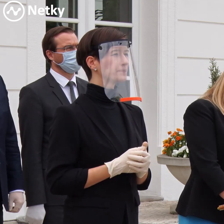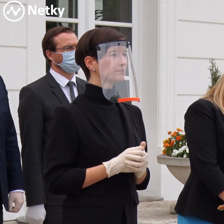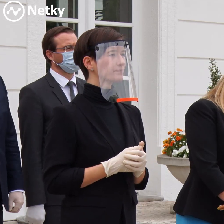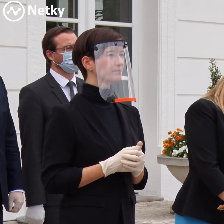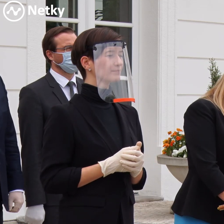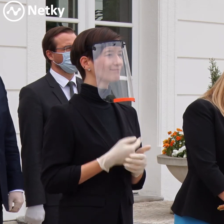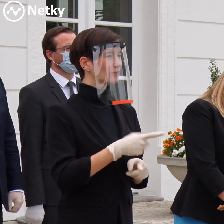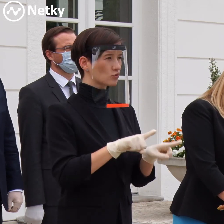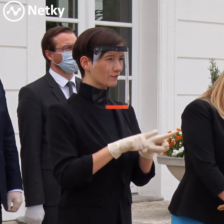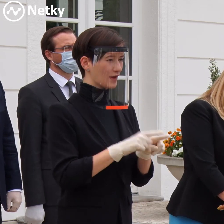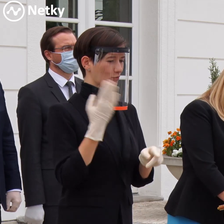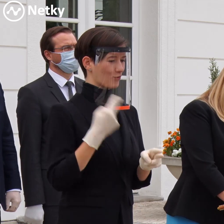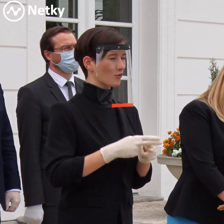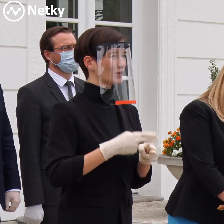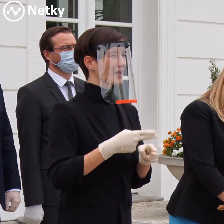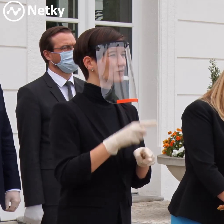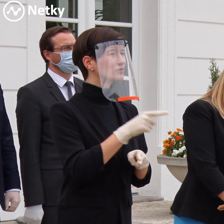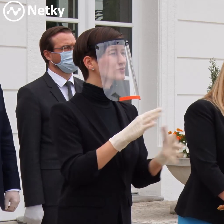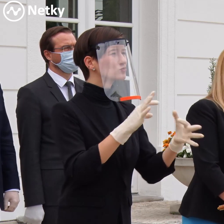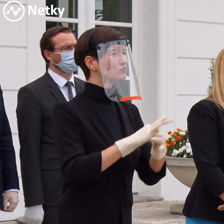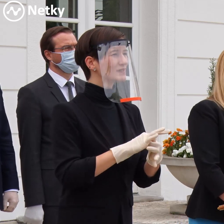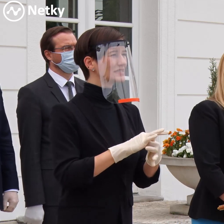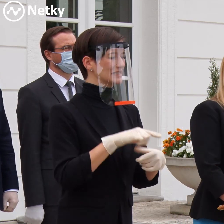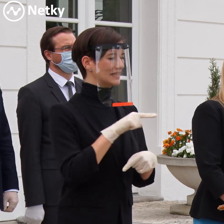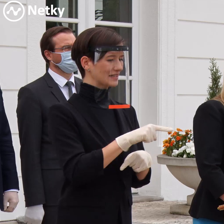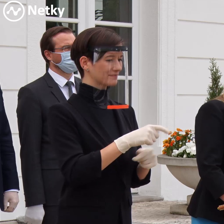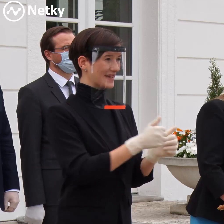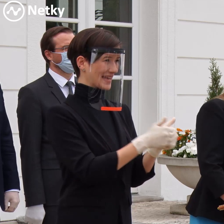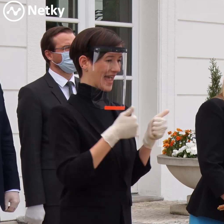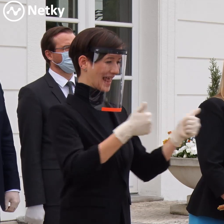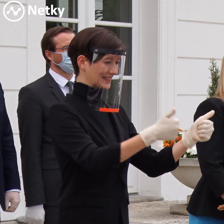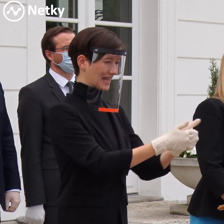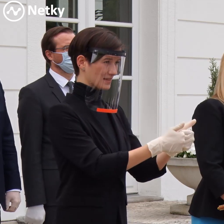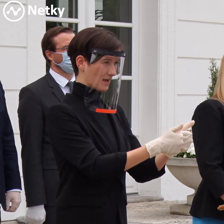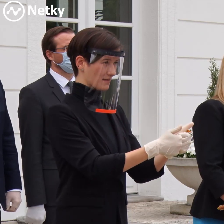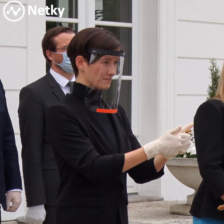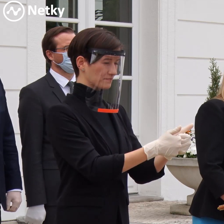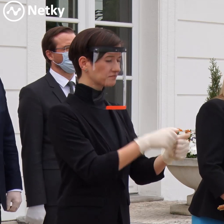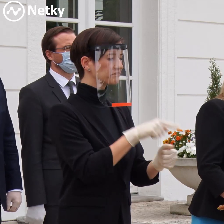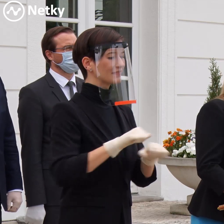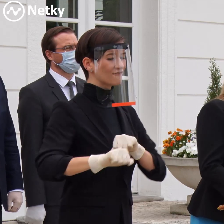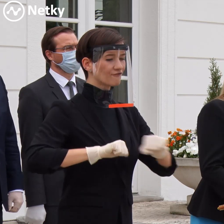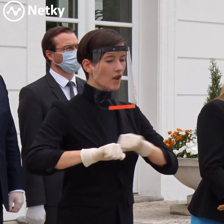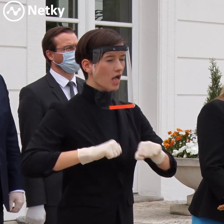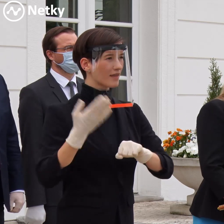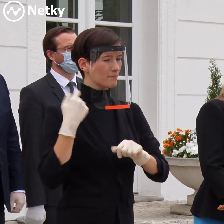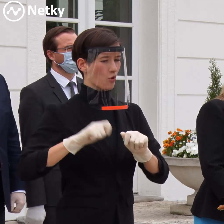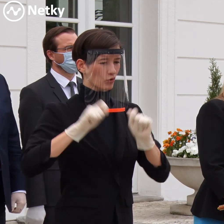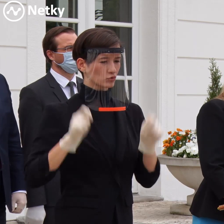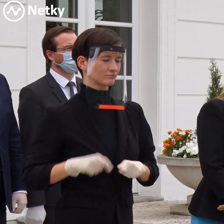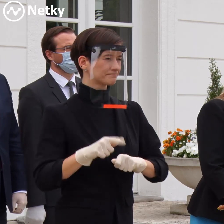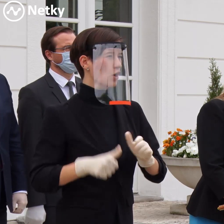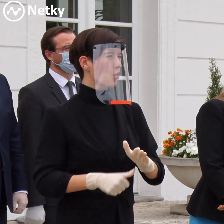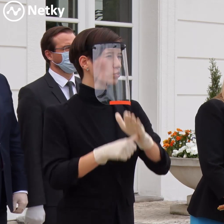Rozprávali sme sa aj o nejasnostiach ohľadom predpokladov na karanténe centrá. Vláda o nich rozhodla, respektíve ústredný